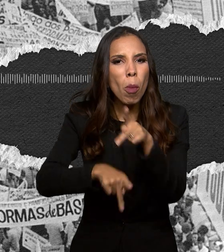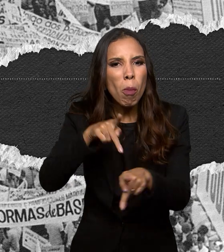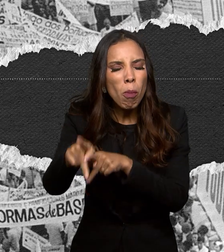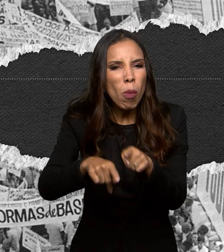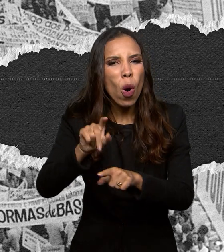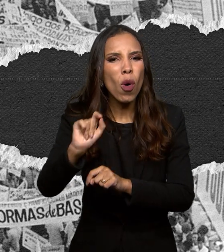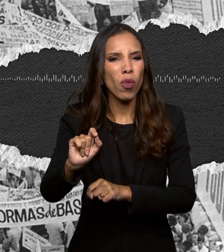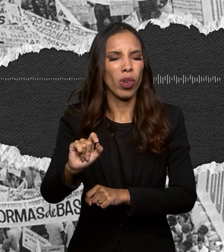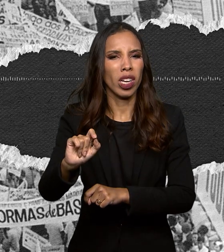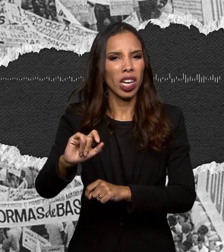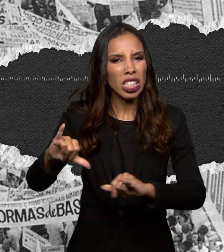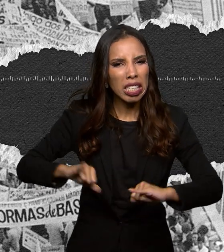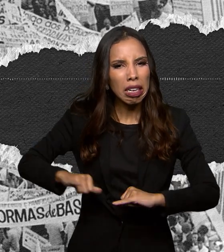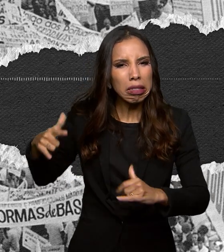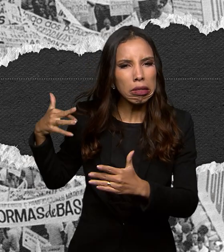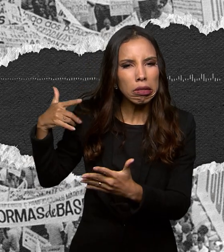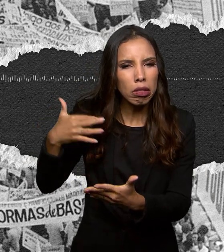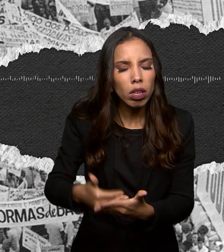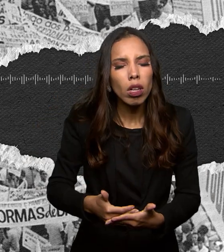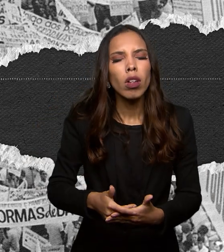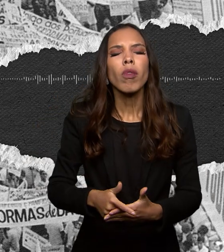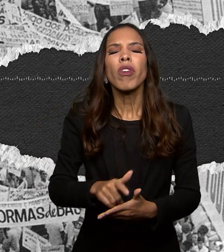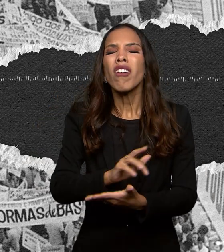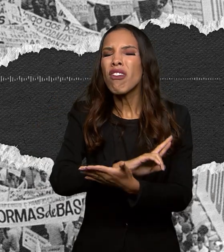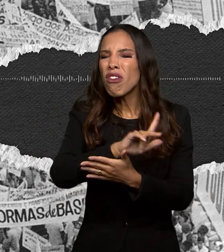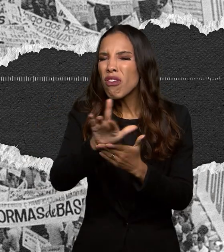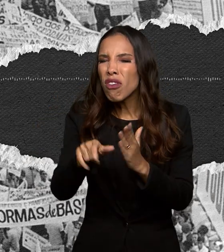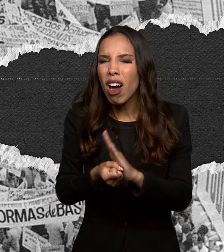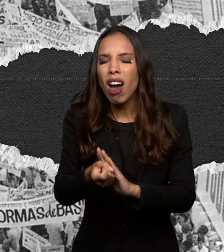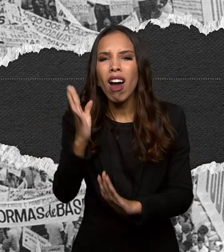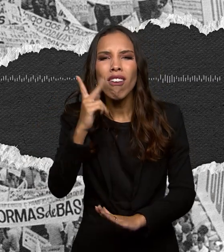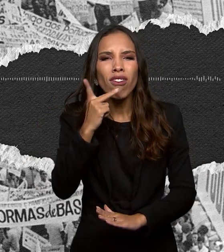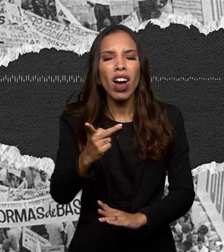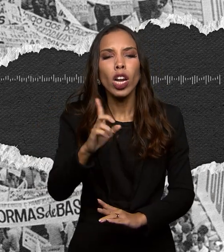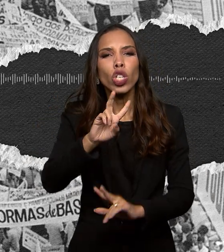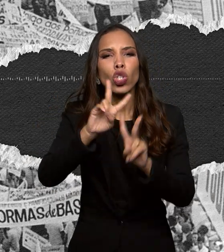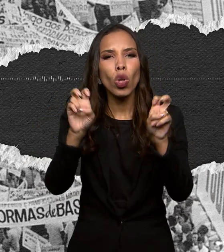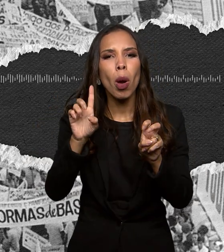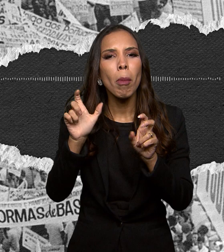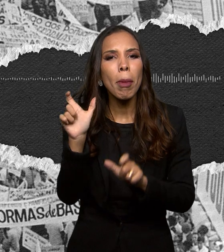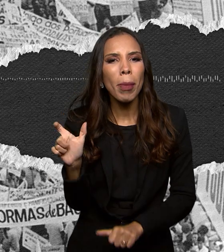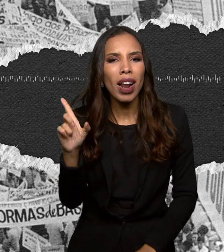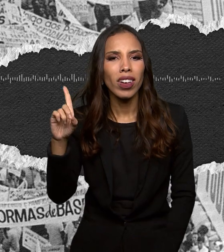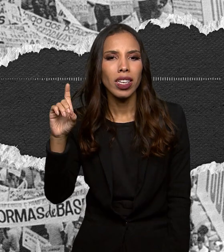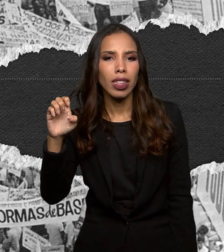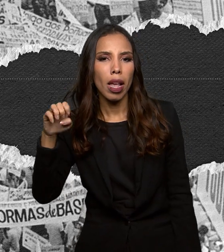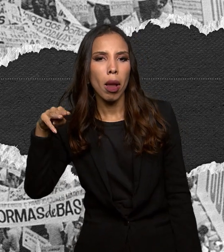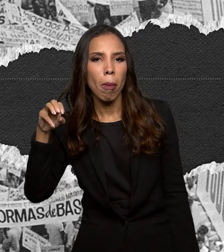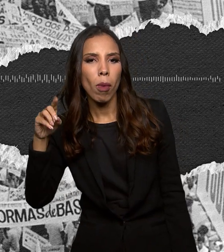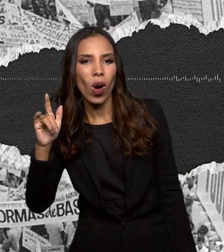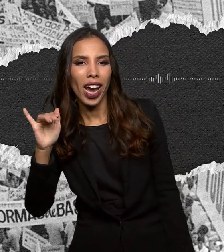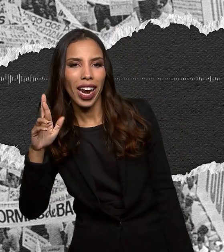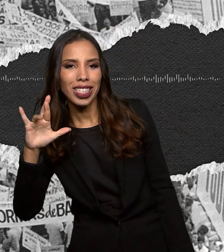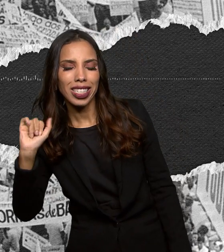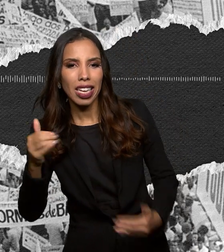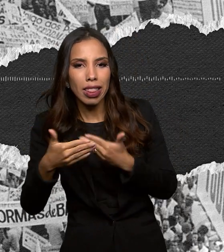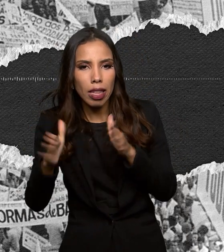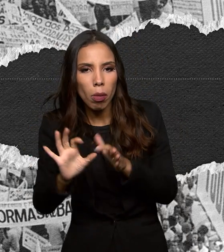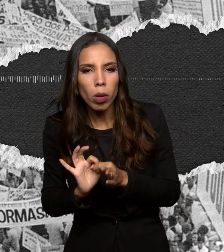Em vários momentos, João Goulart fala em democracia e defende algo que parece redundante. O de que, para ter democracia, é